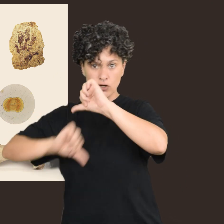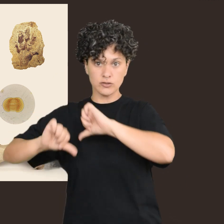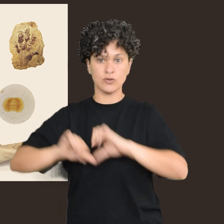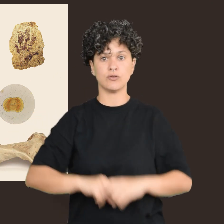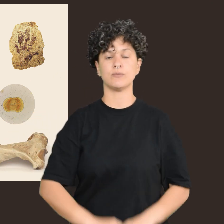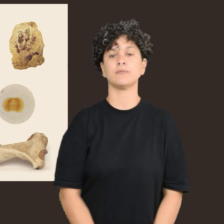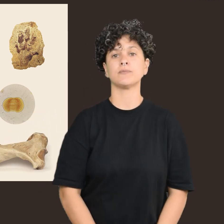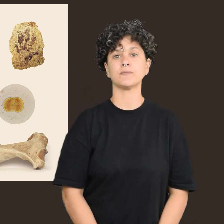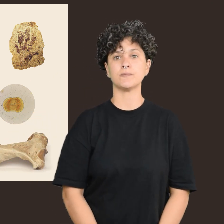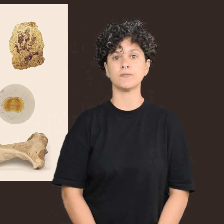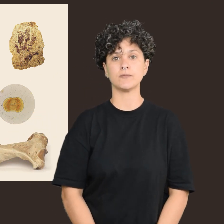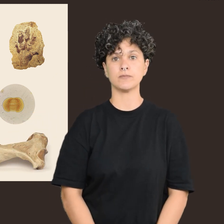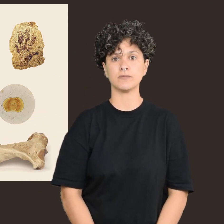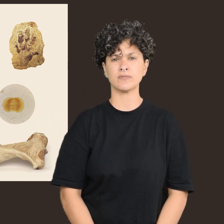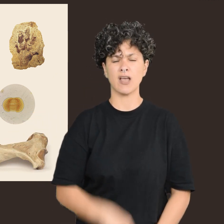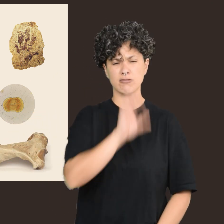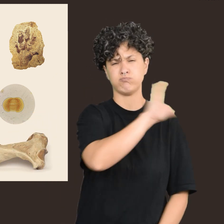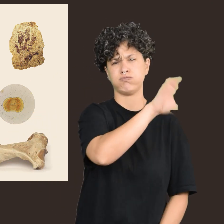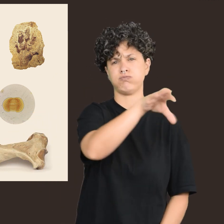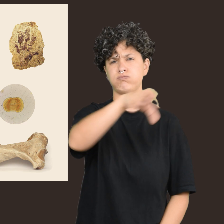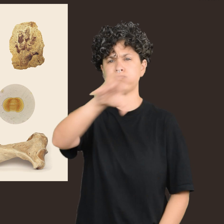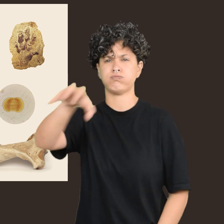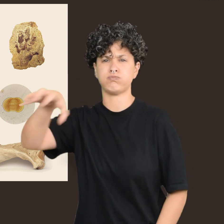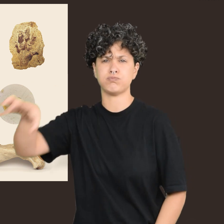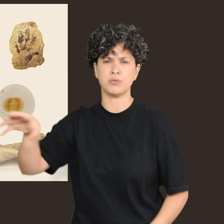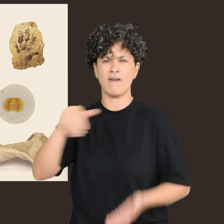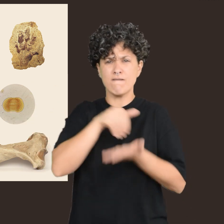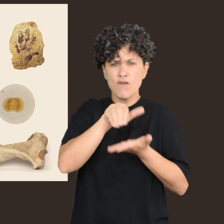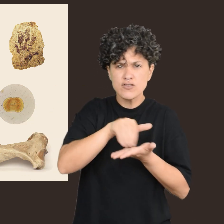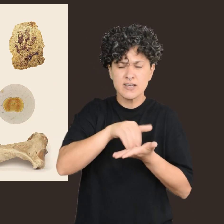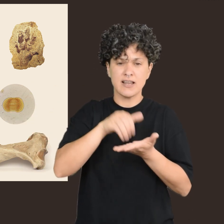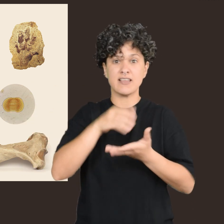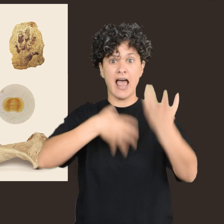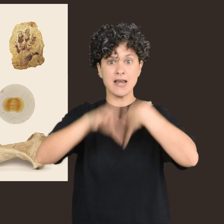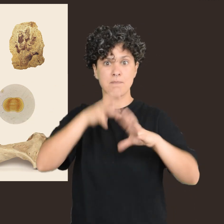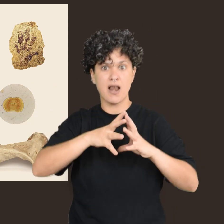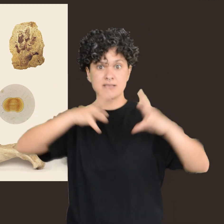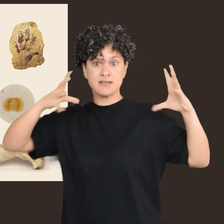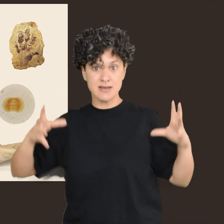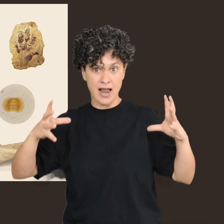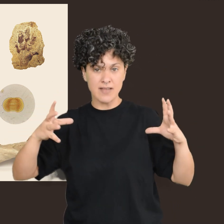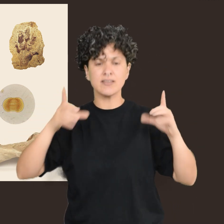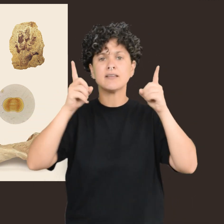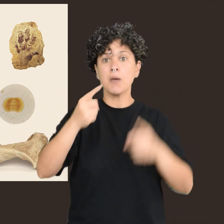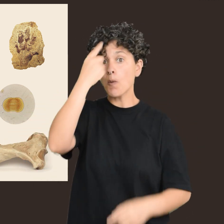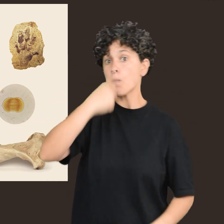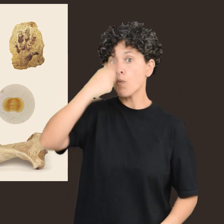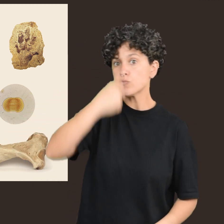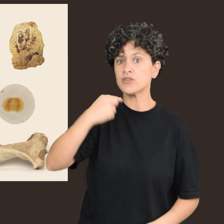Existen muchos sitios donde se encuentran fósiles de megafauna, y también varios museos que contienen piezas, en